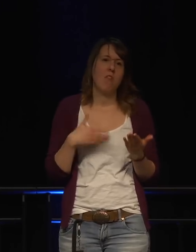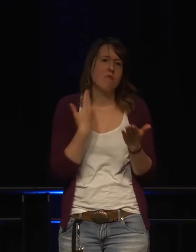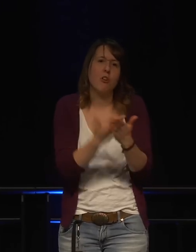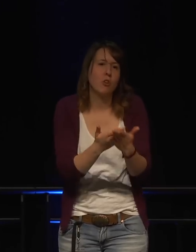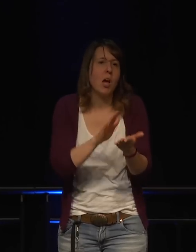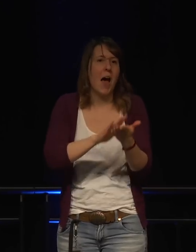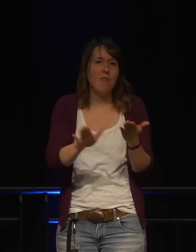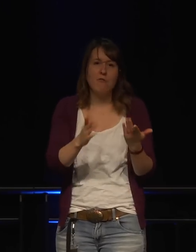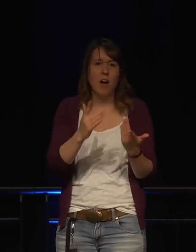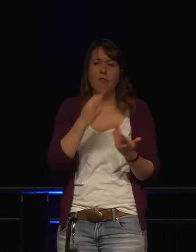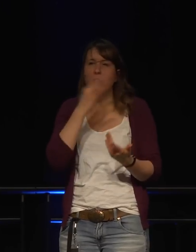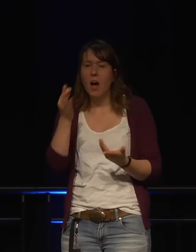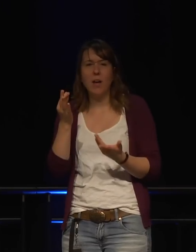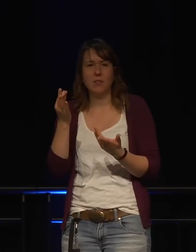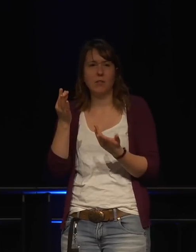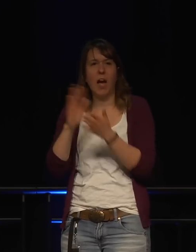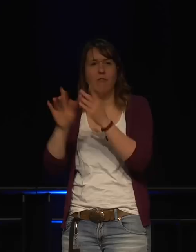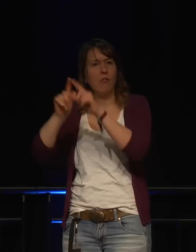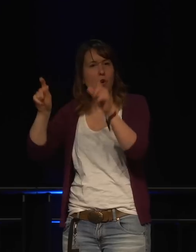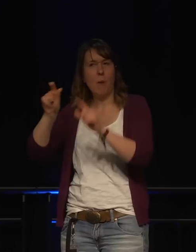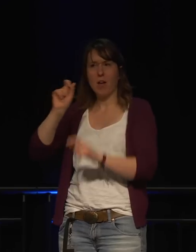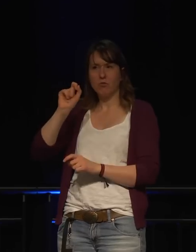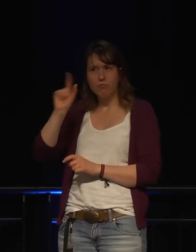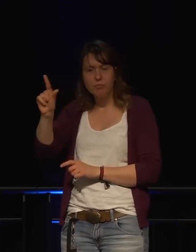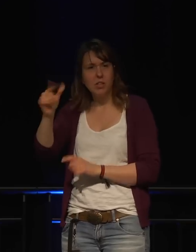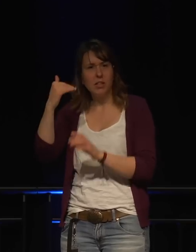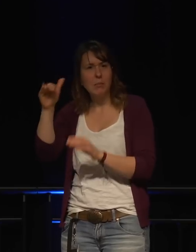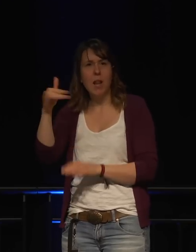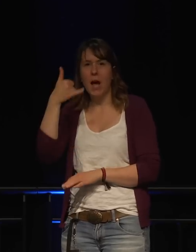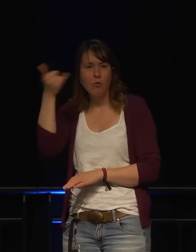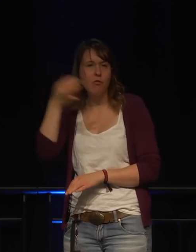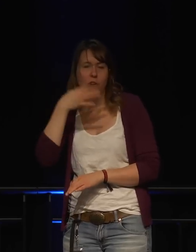ich würde mich ihnen kontaktieren und sie um Standards bitten.